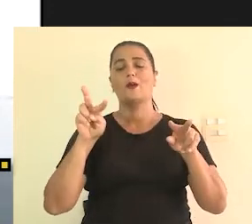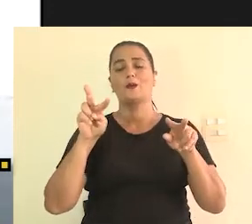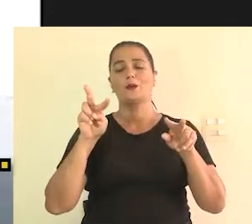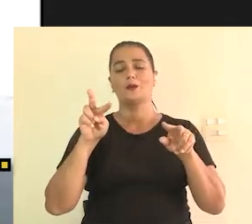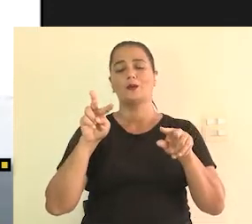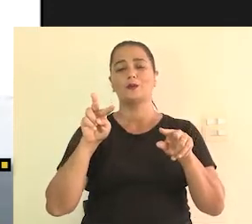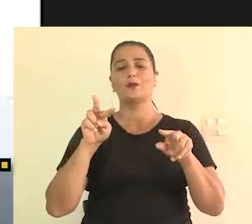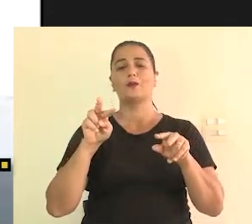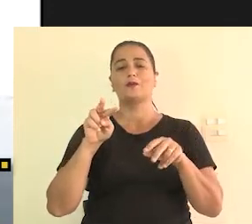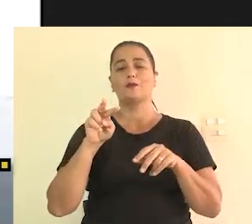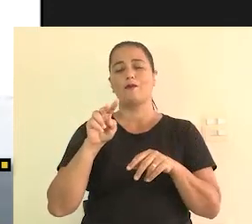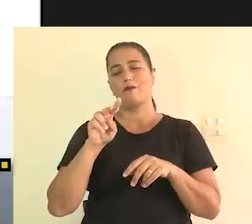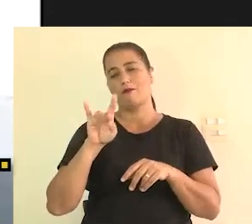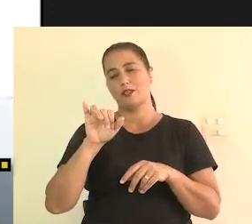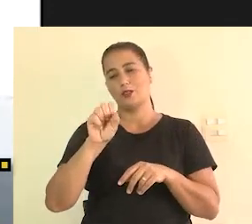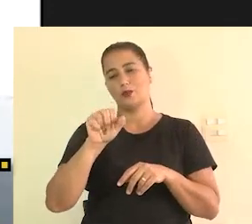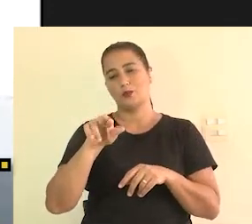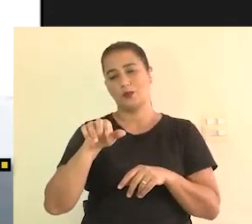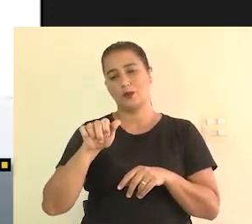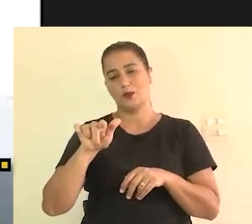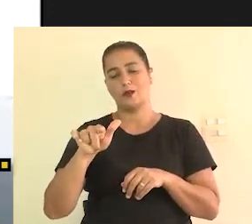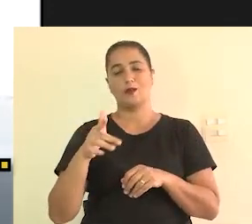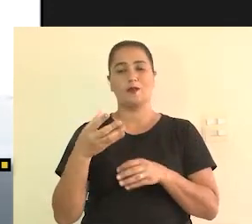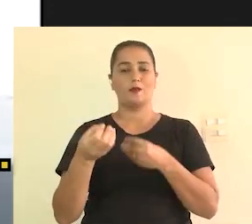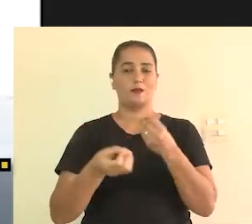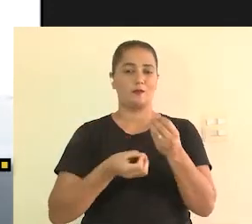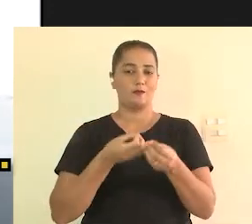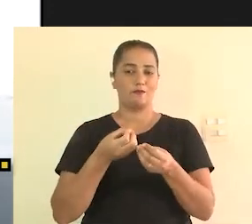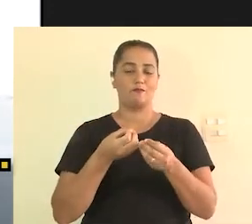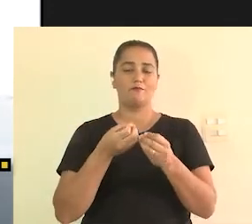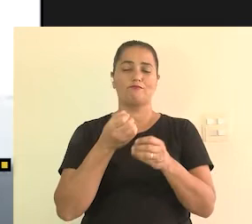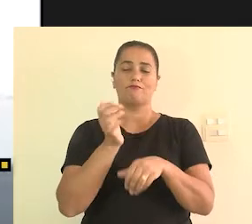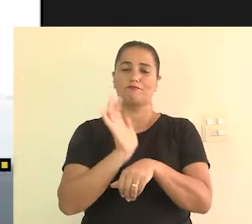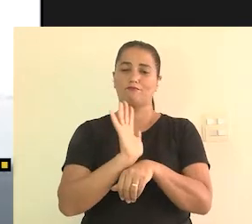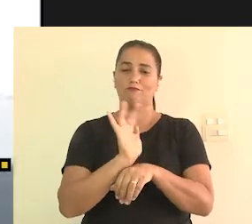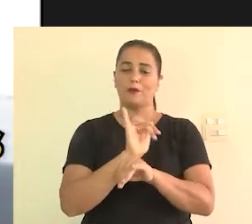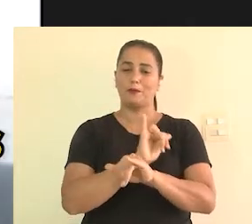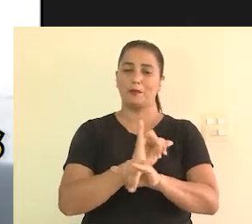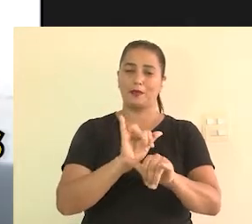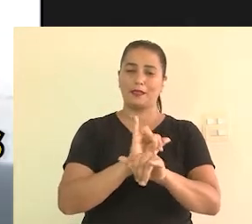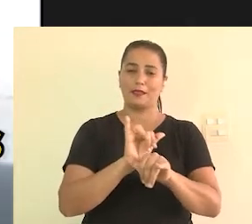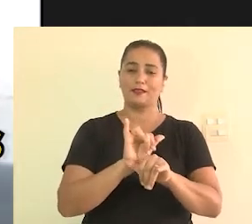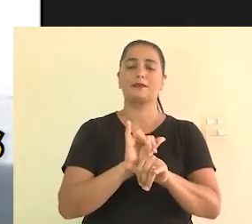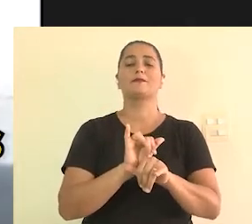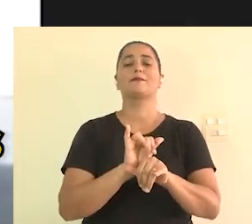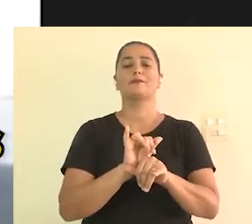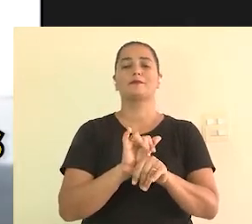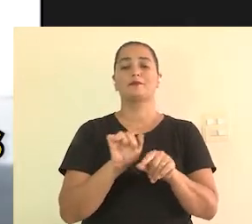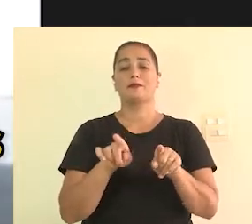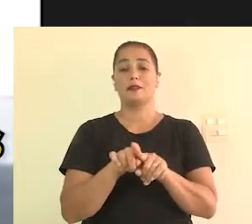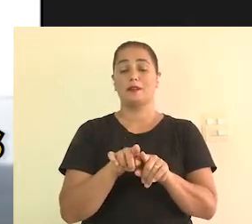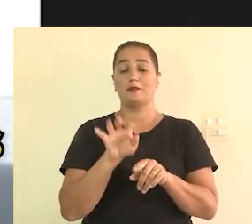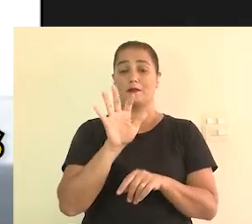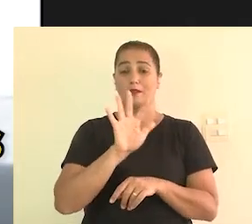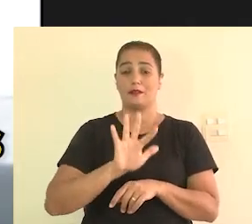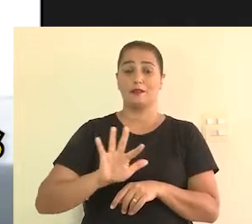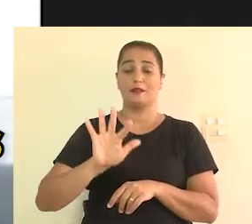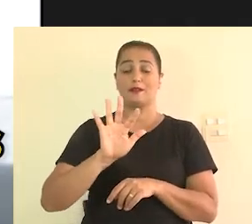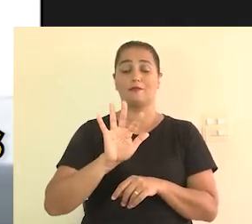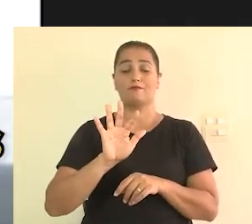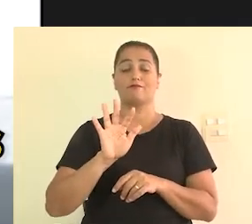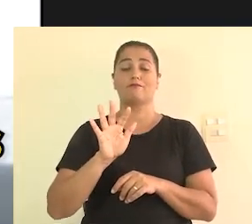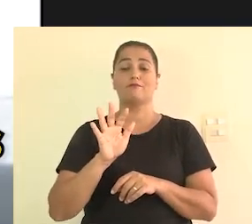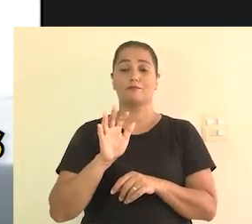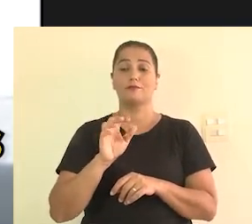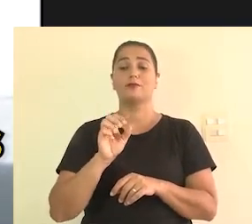com filmes, clipes, comerciais, também com imagens